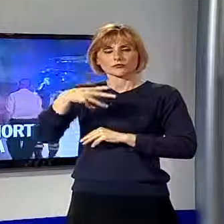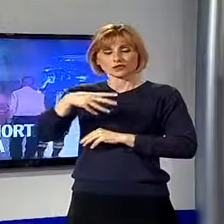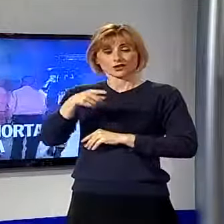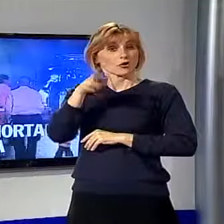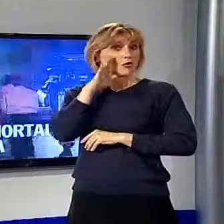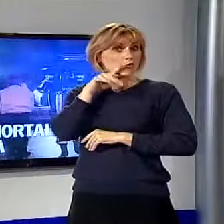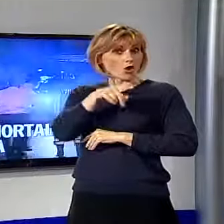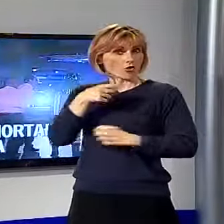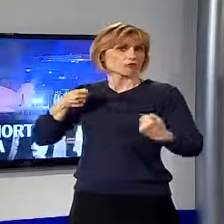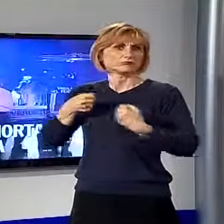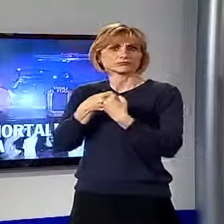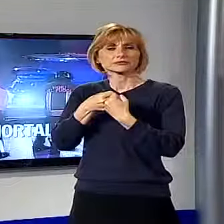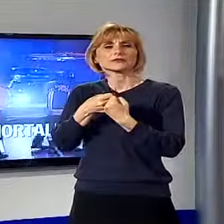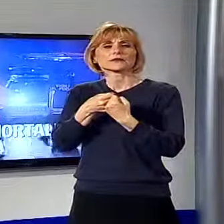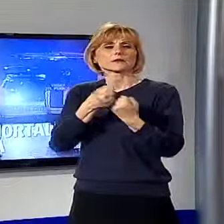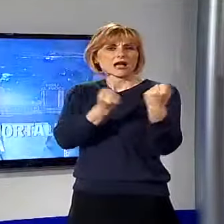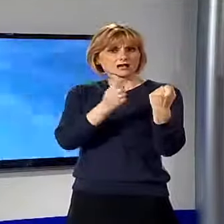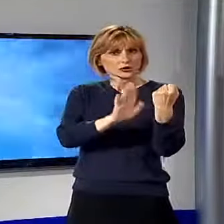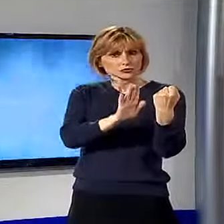auto si è scontrato con un tiro.